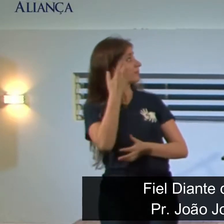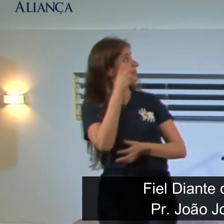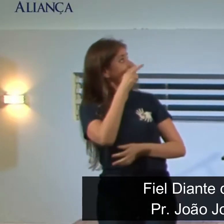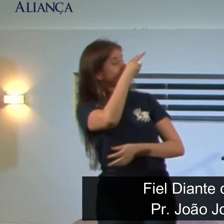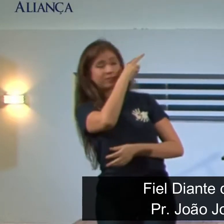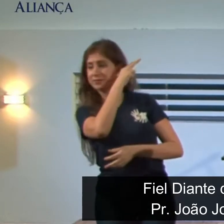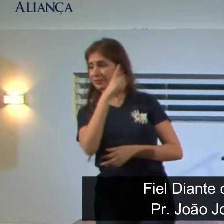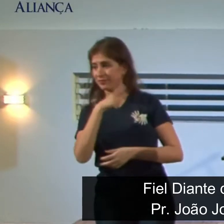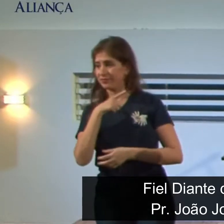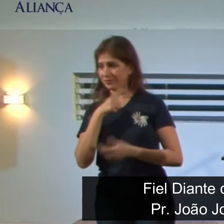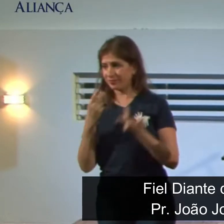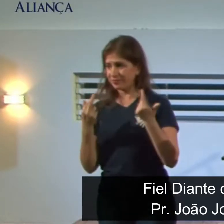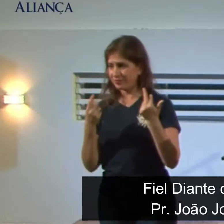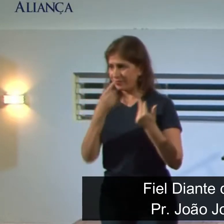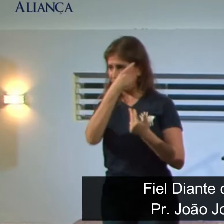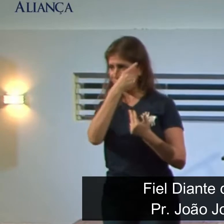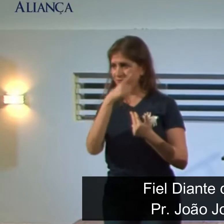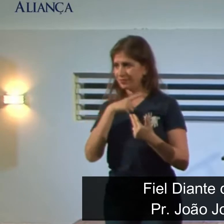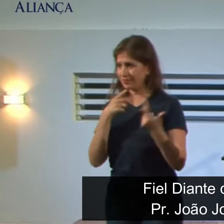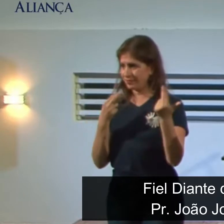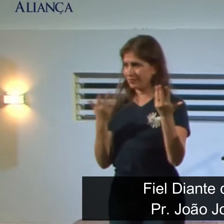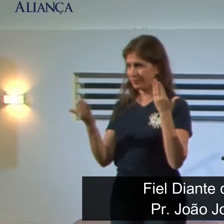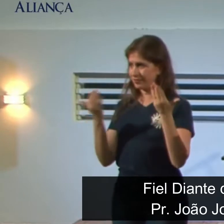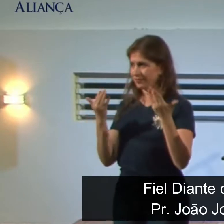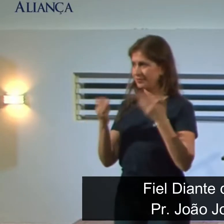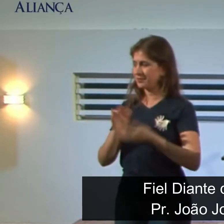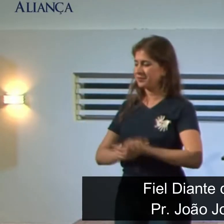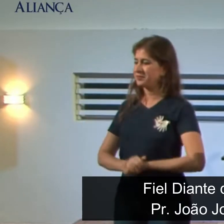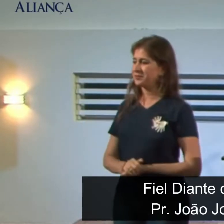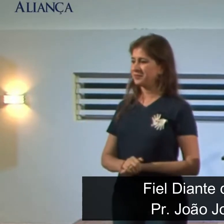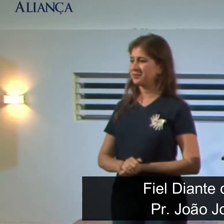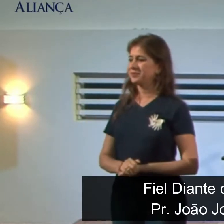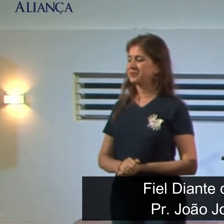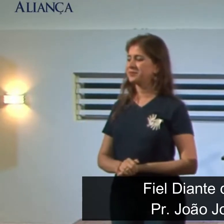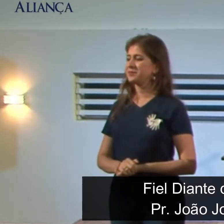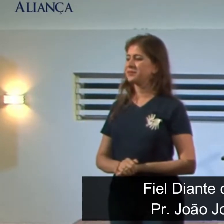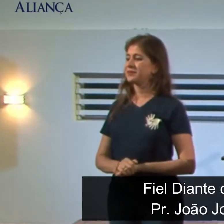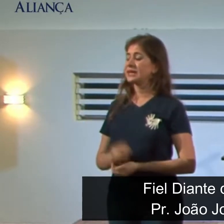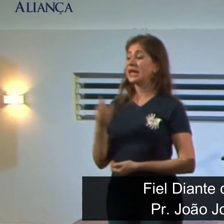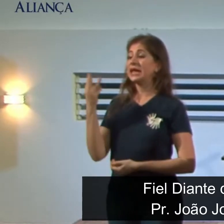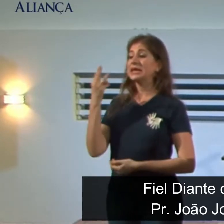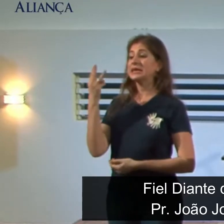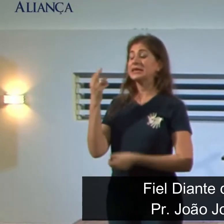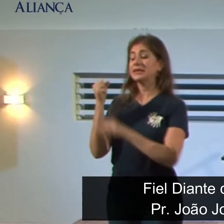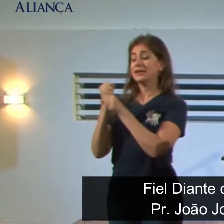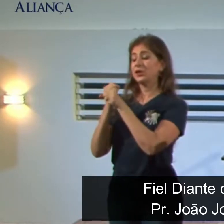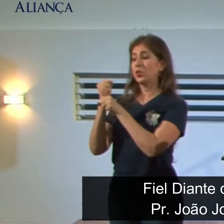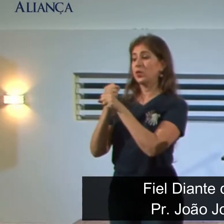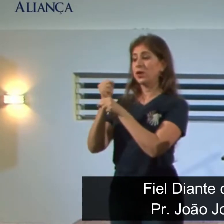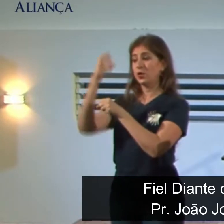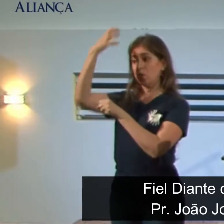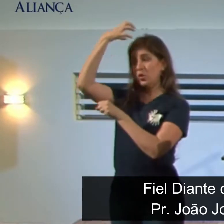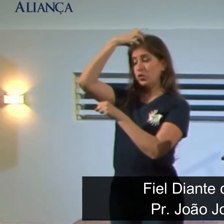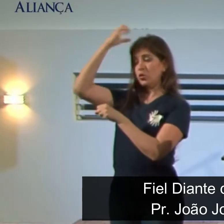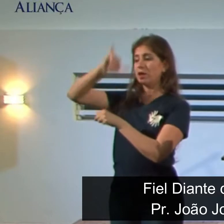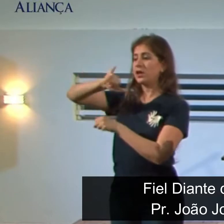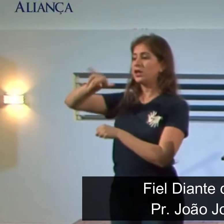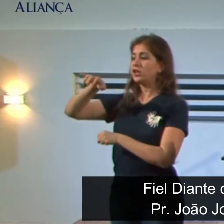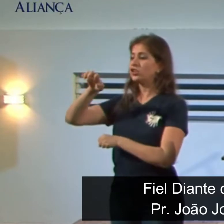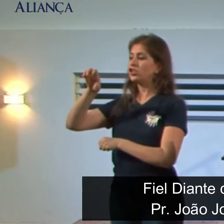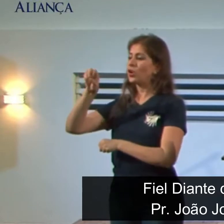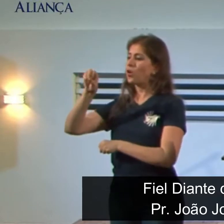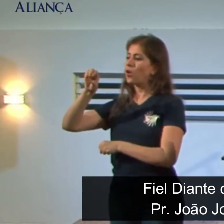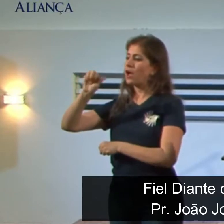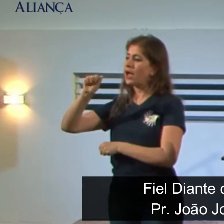Diz assim, Daniel, capítulo 1, versículo 1. No terceiro ano do reinado de Jeoaquim, rei de Judá,